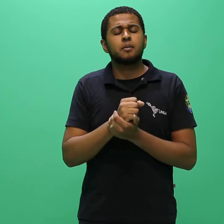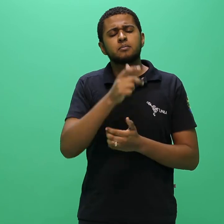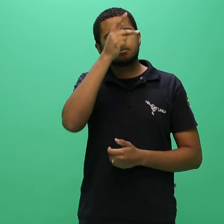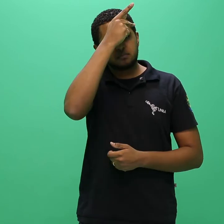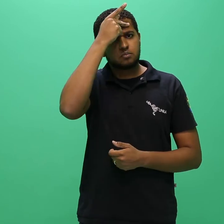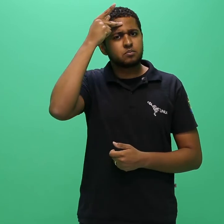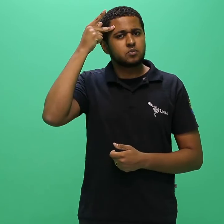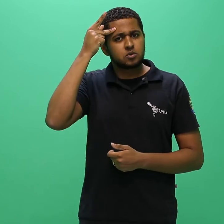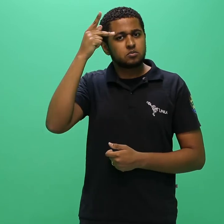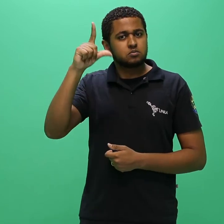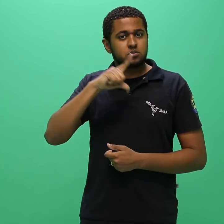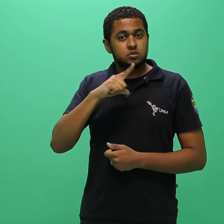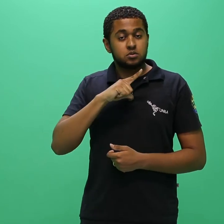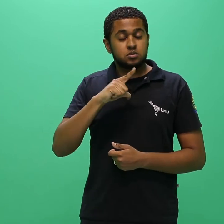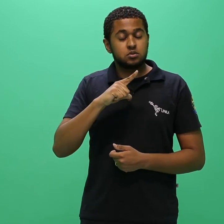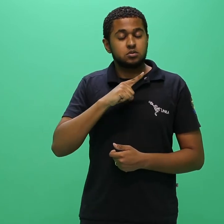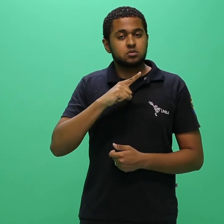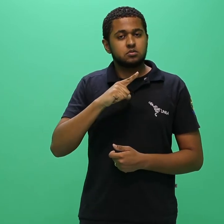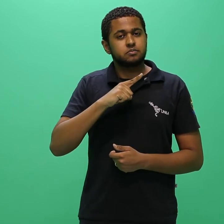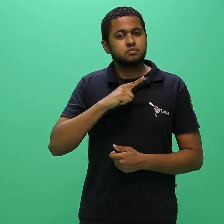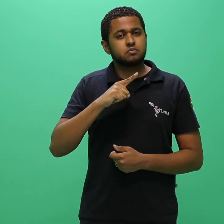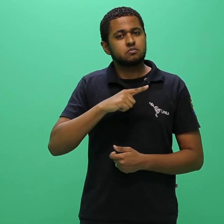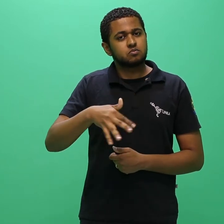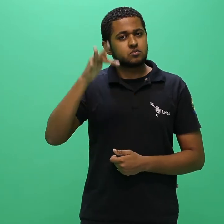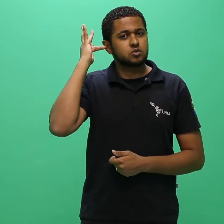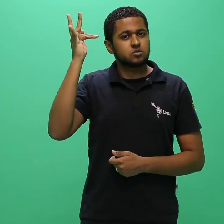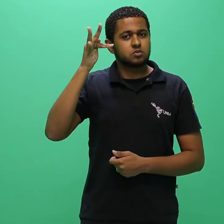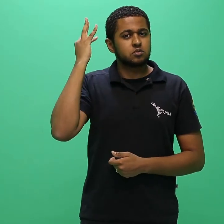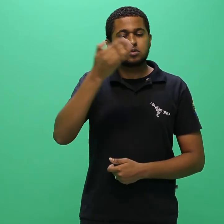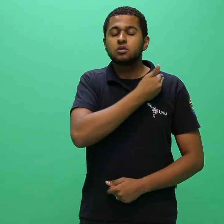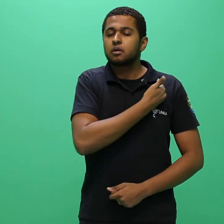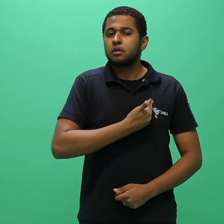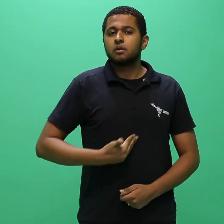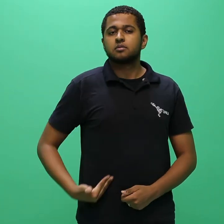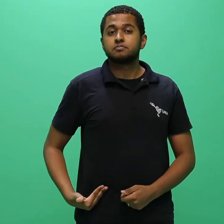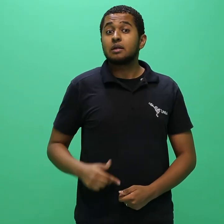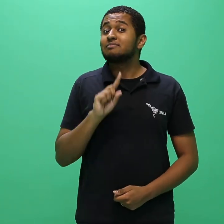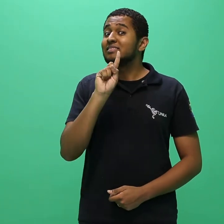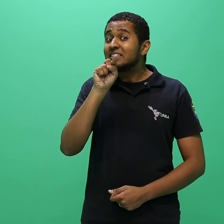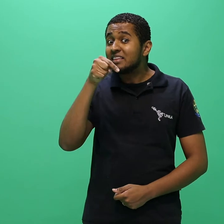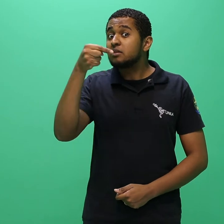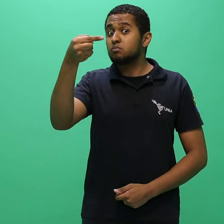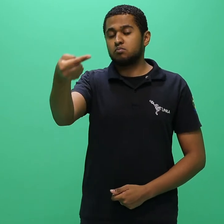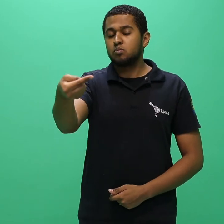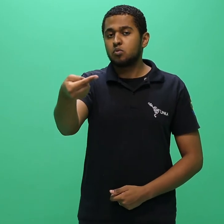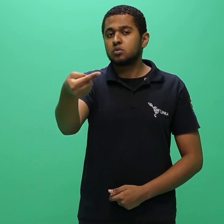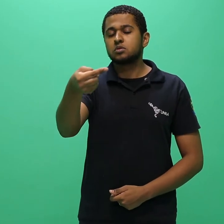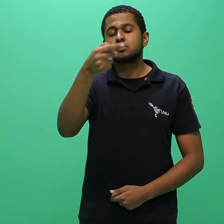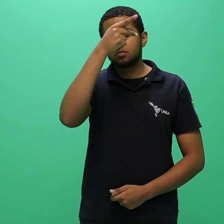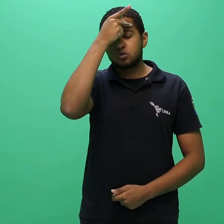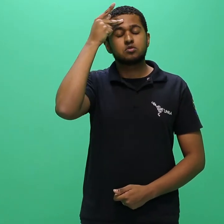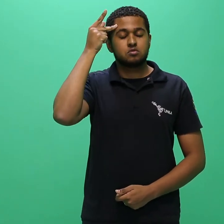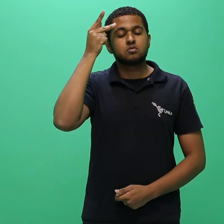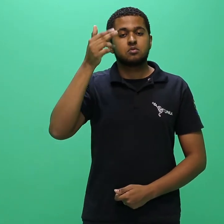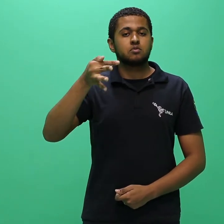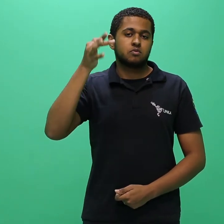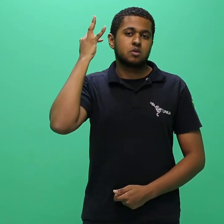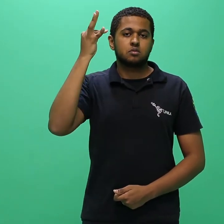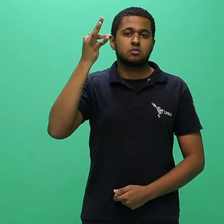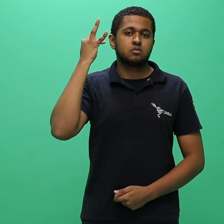os candidatos provenientes de instituições públicas e, posteriormente, aqueles